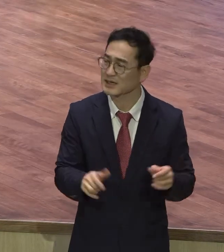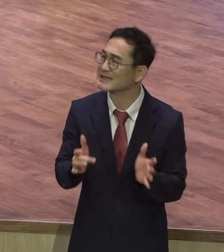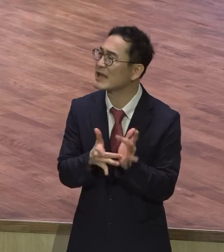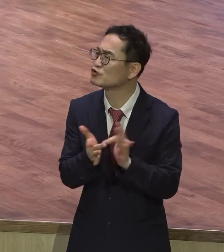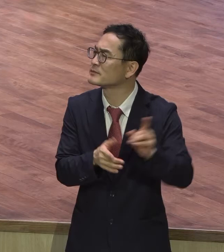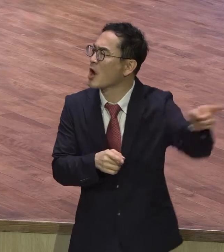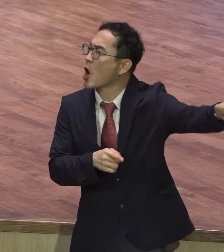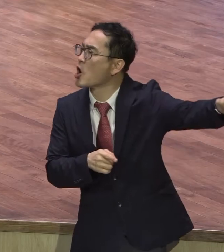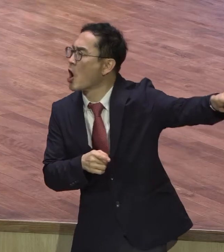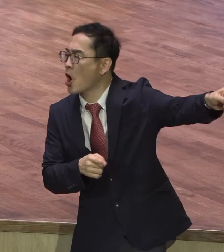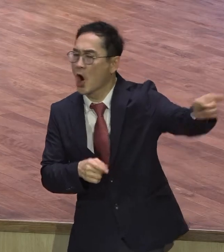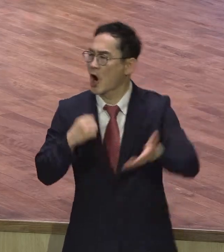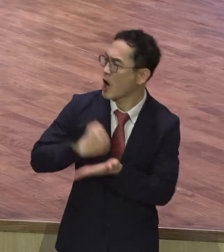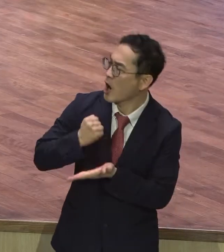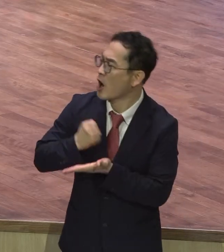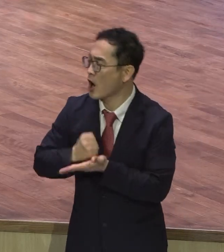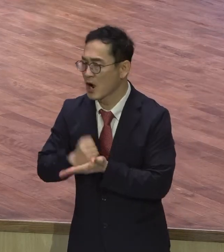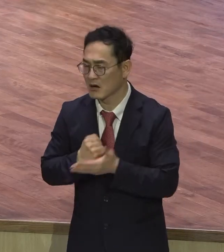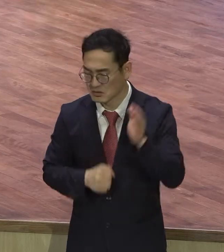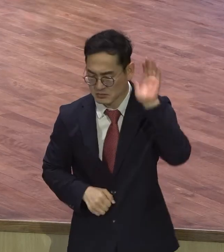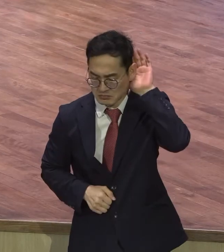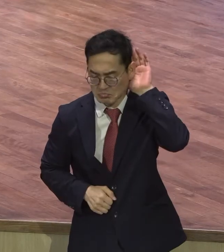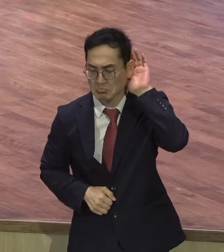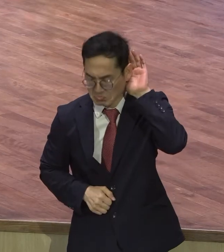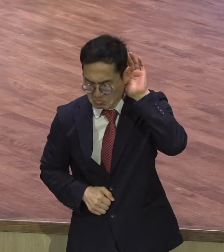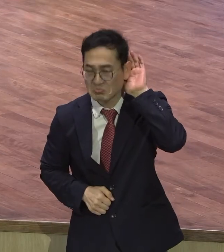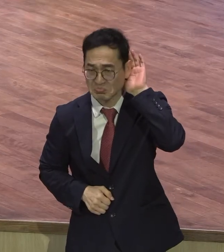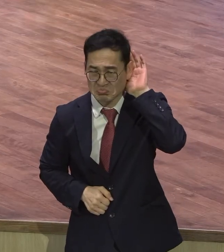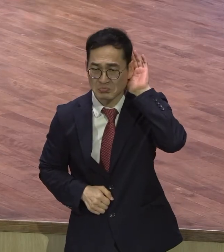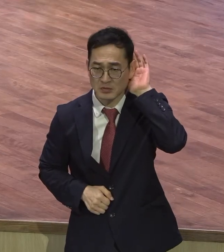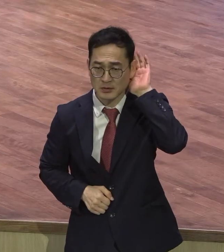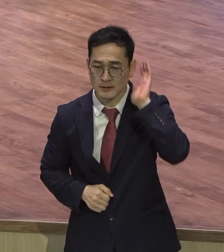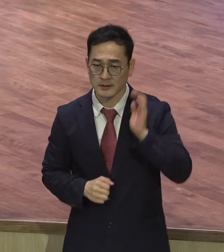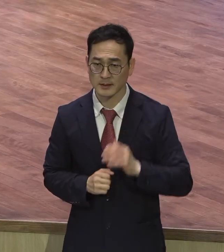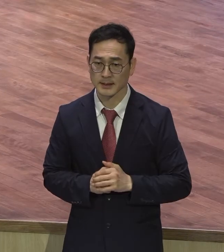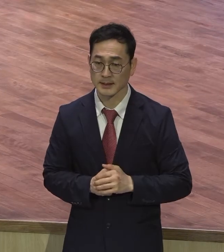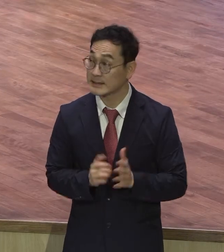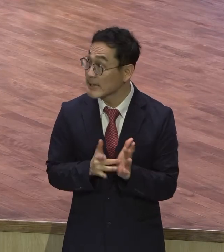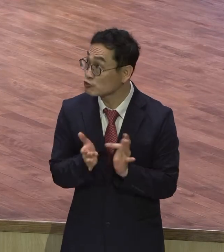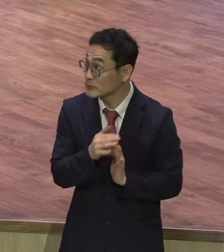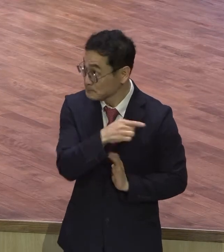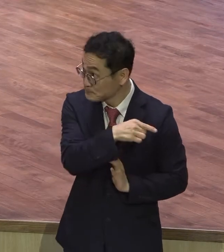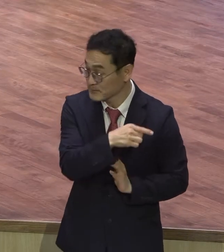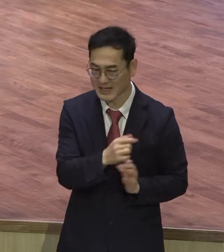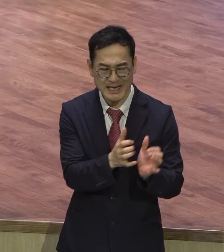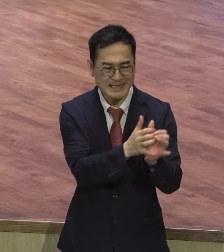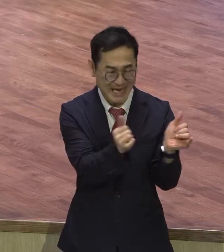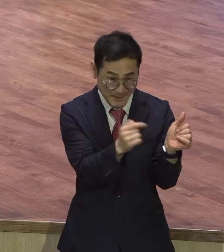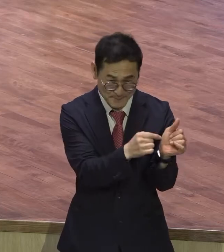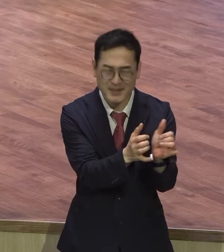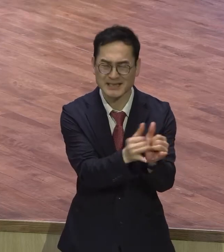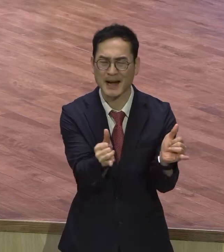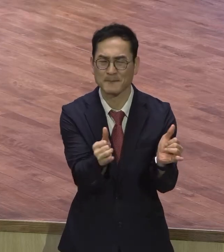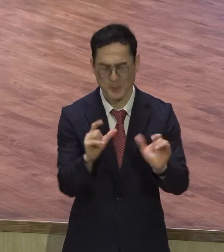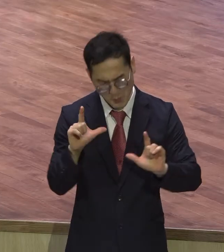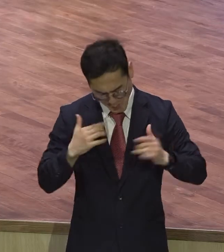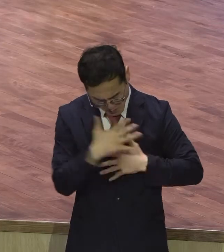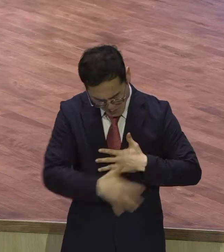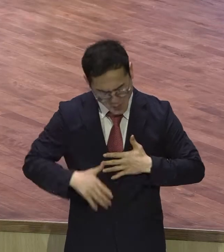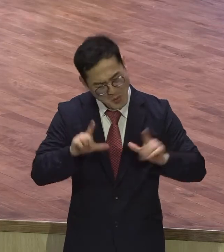나살에 예수라는 사람이 있는데 이분은 사람은 사람인데 하는 사역을 보면 사람이 아니에요.